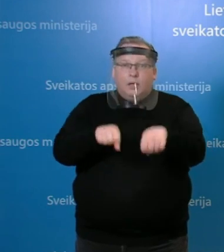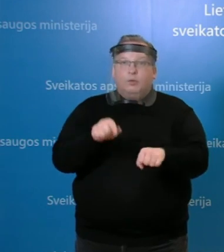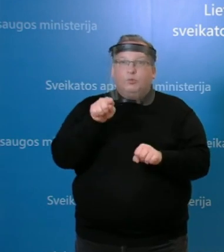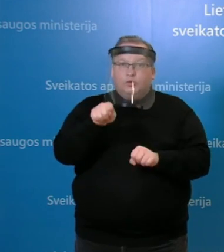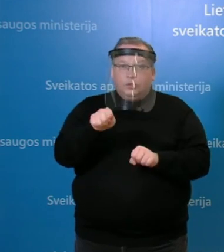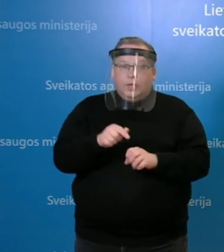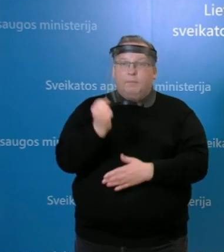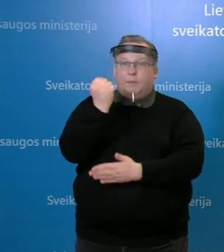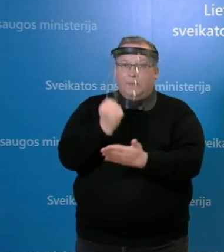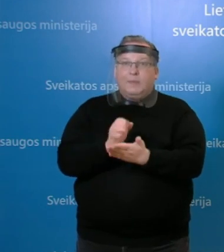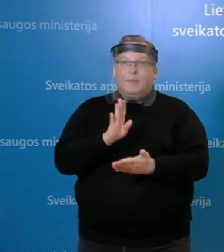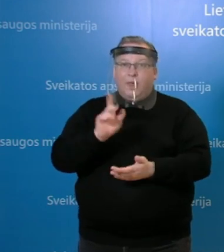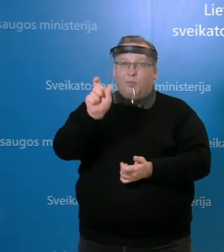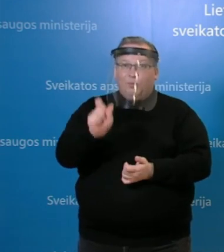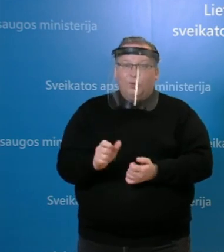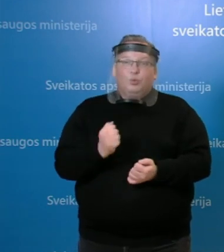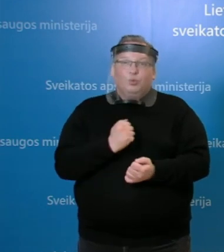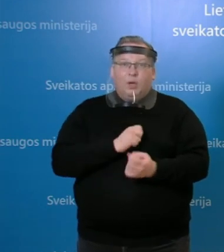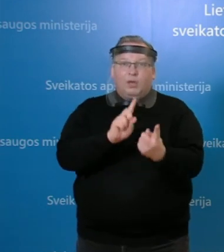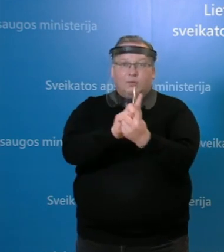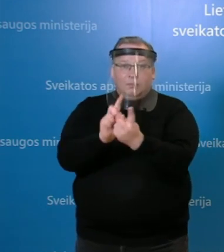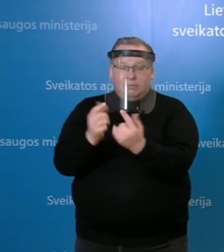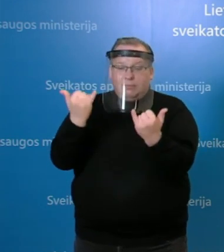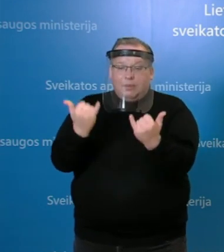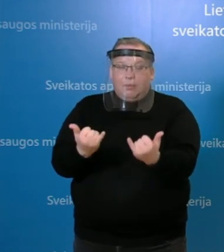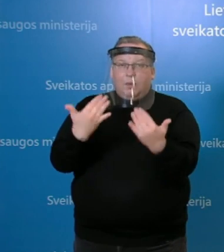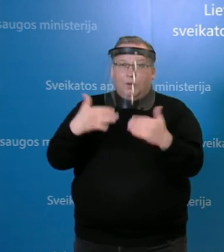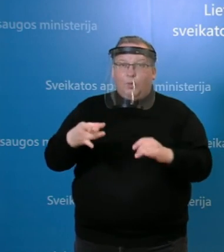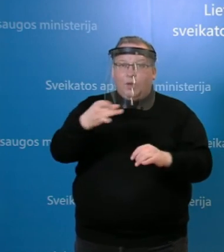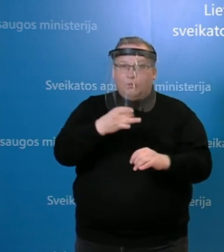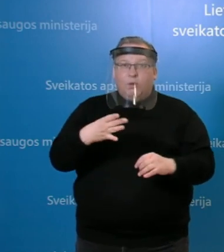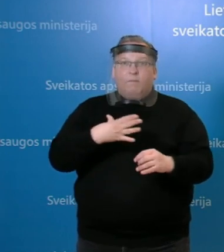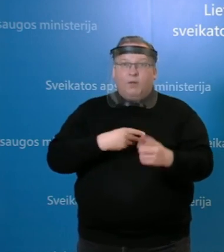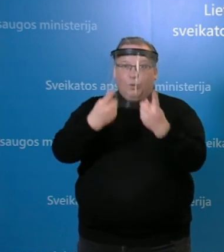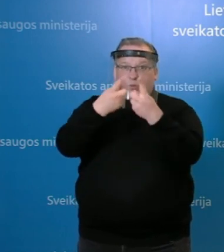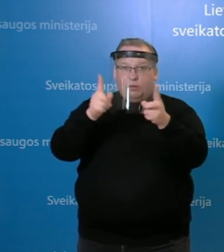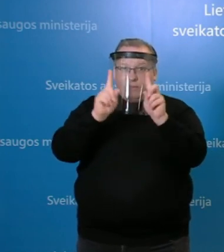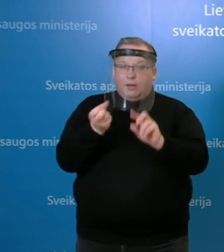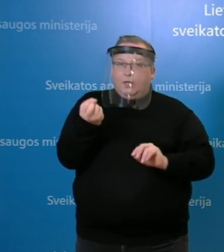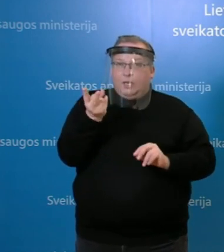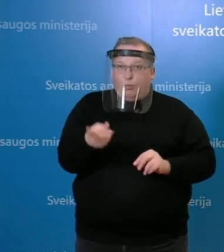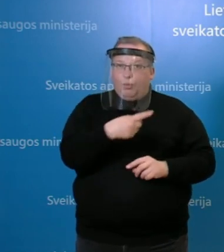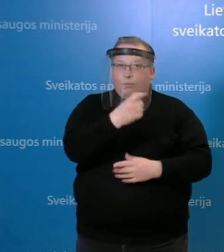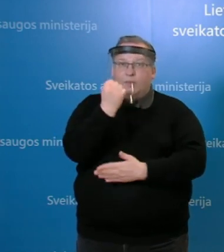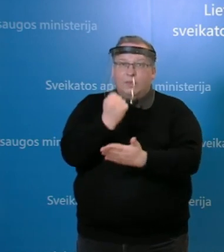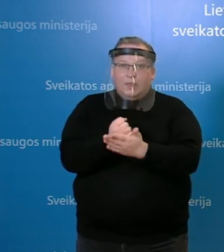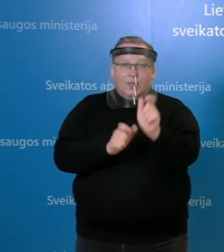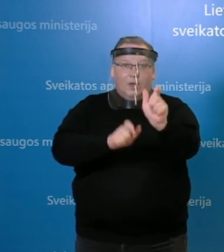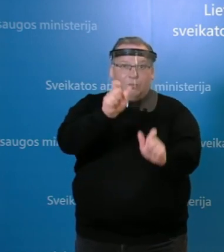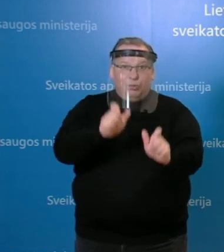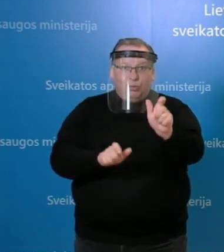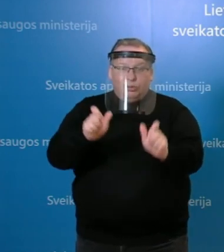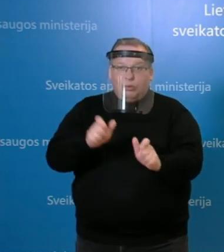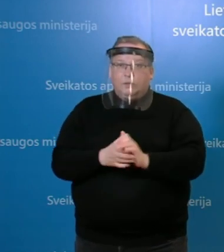darbuotoja turėti sąlyčio dabar jūsų Respublikinės Vilniaus universitetinės ligoninės darbuotojais ir